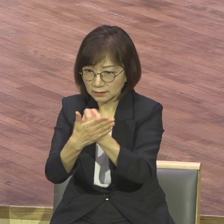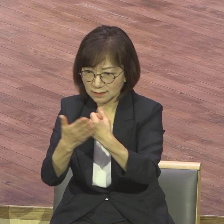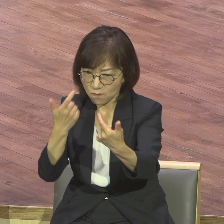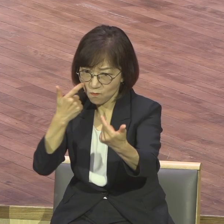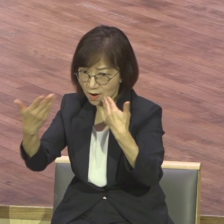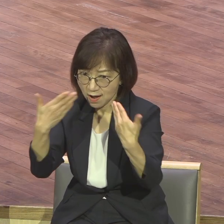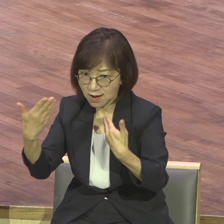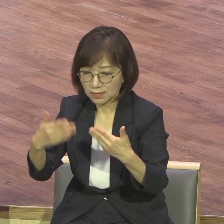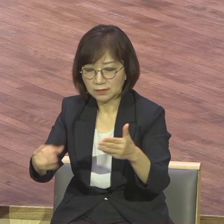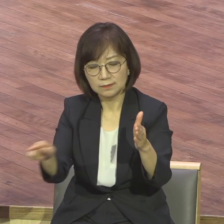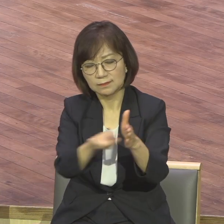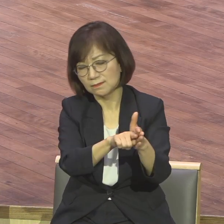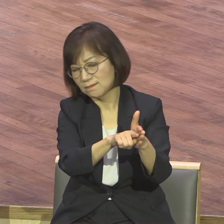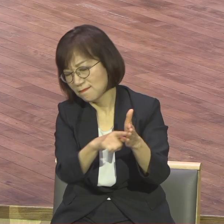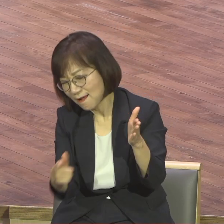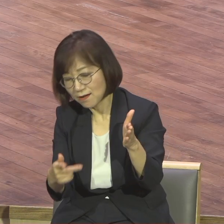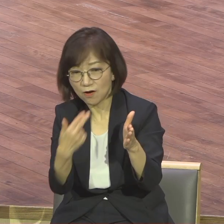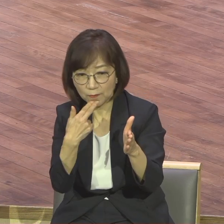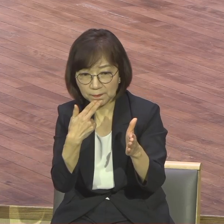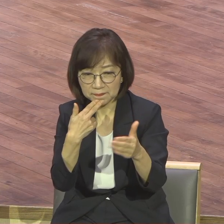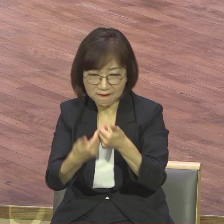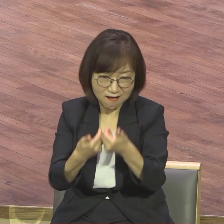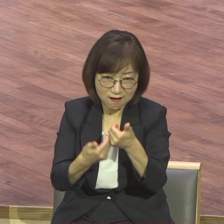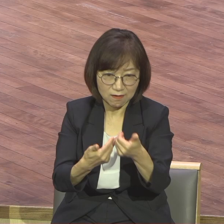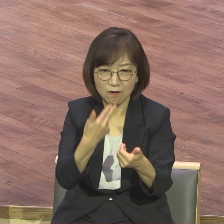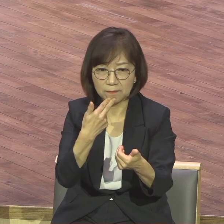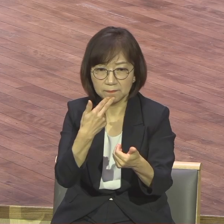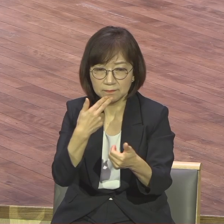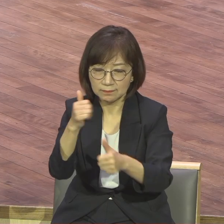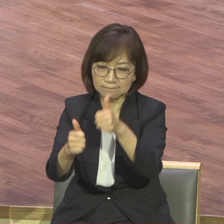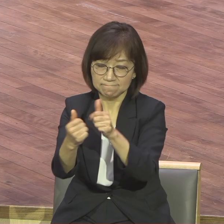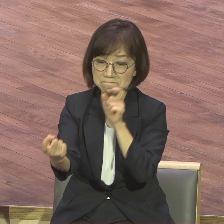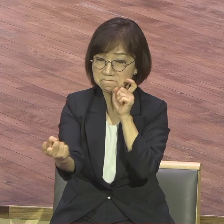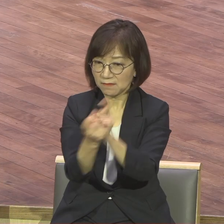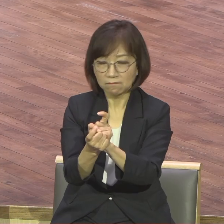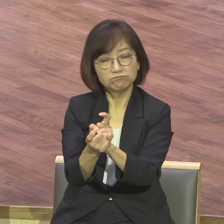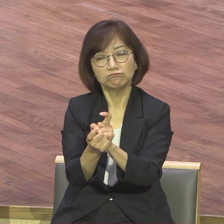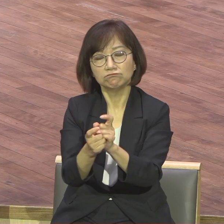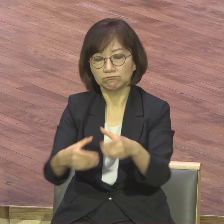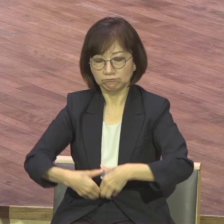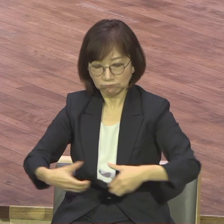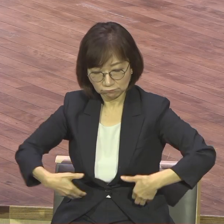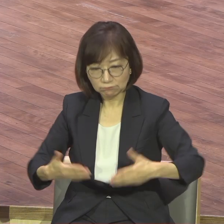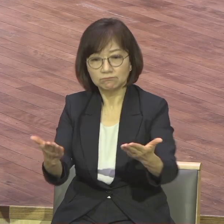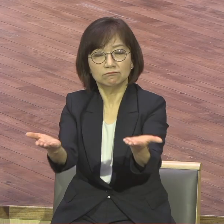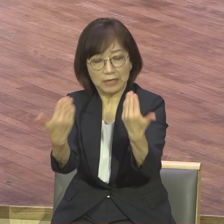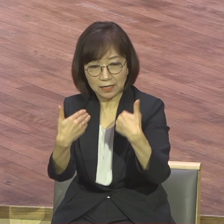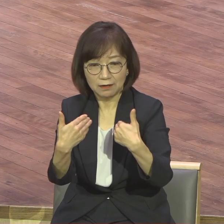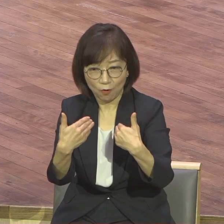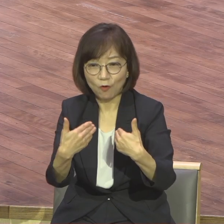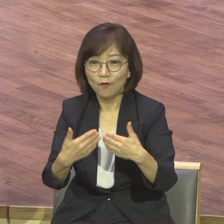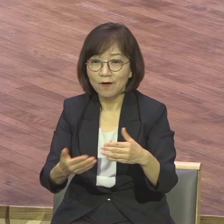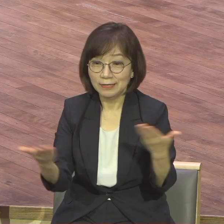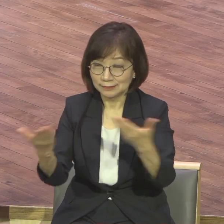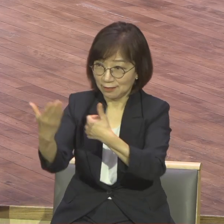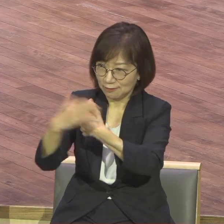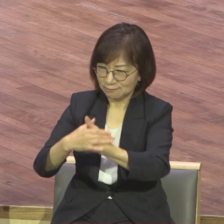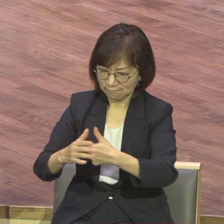갈등이 없습니다 시험이 없습니다 일시험정지 지속으로 사역을 할 수가 있어요 이걸